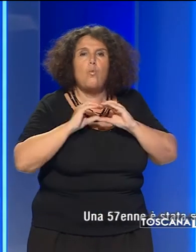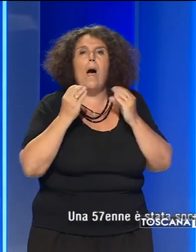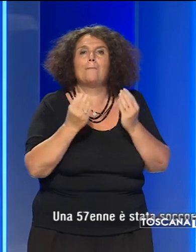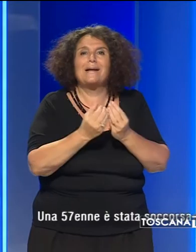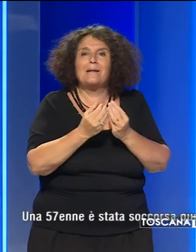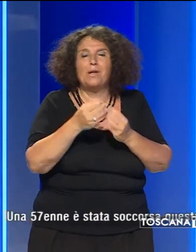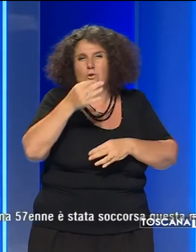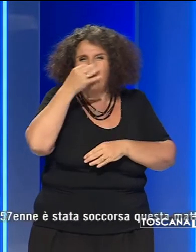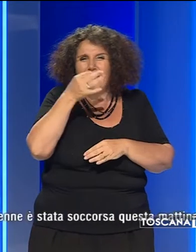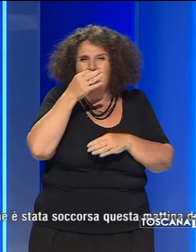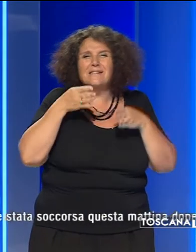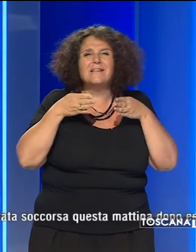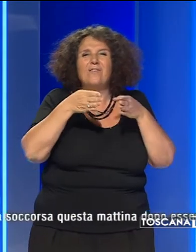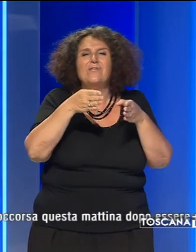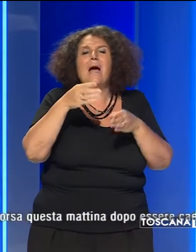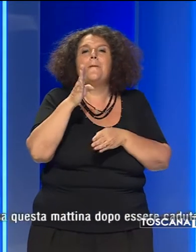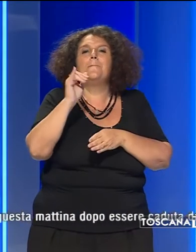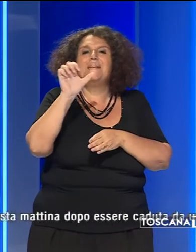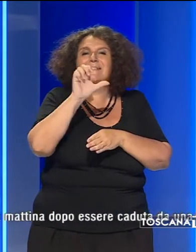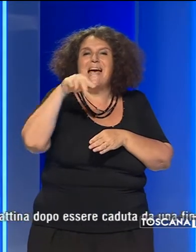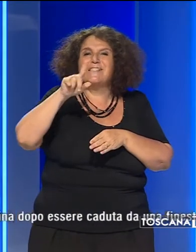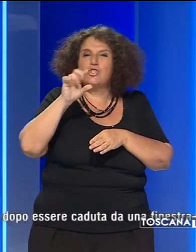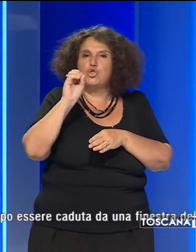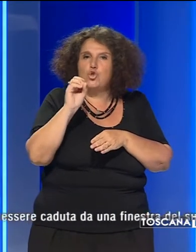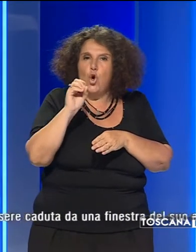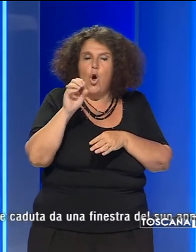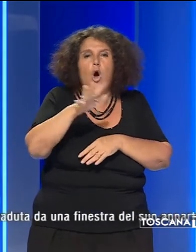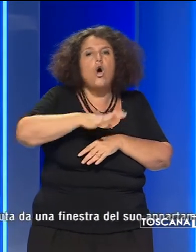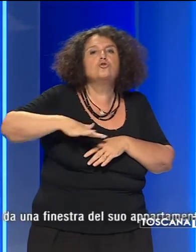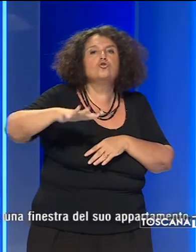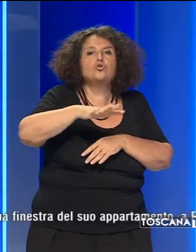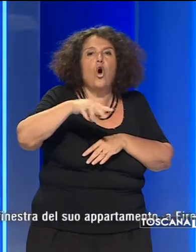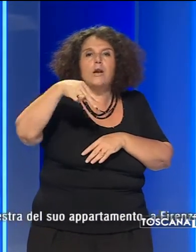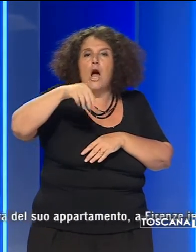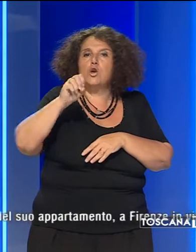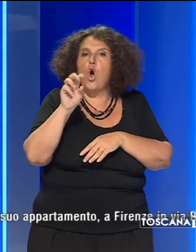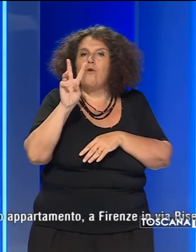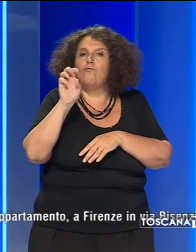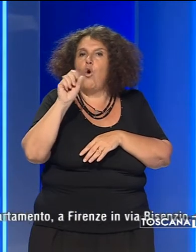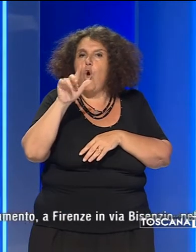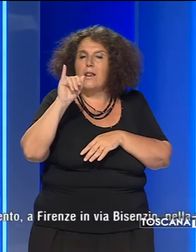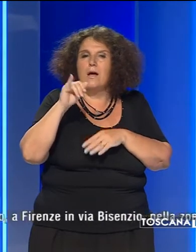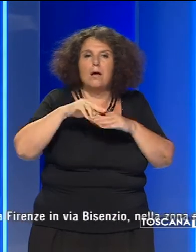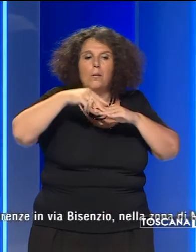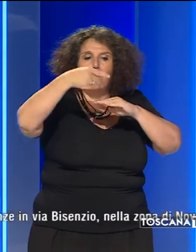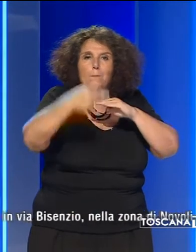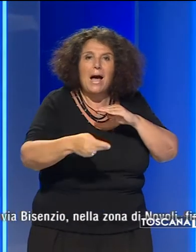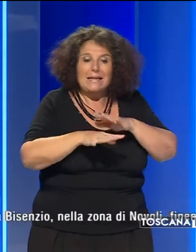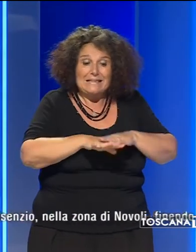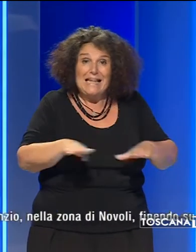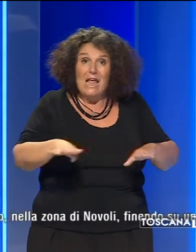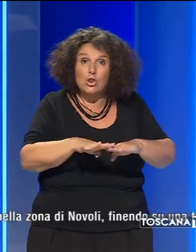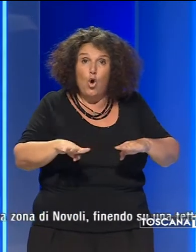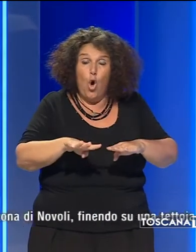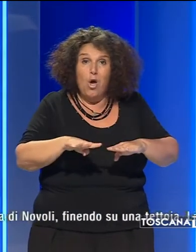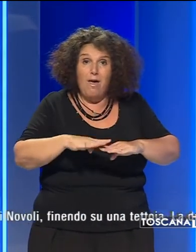a Firenze in via Bisenzio nella zona di Novoli ed è finita su una tettoia. La